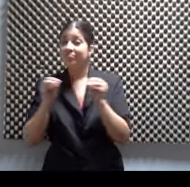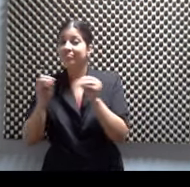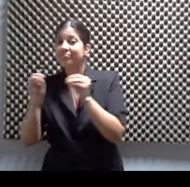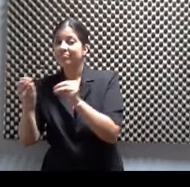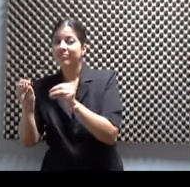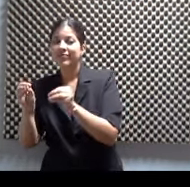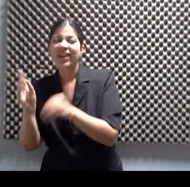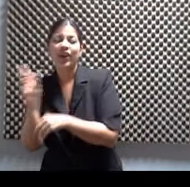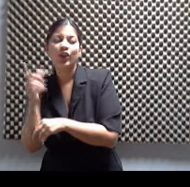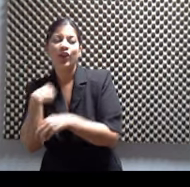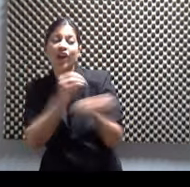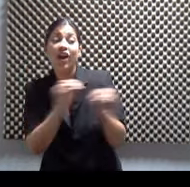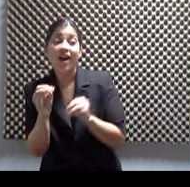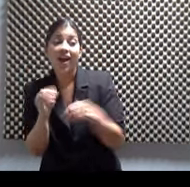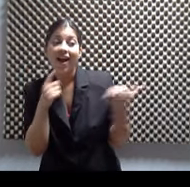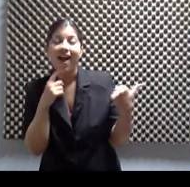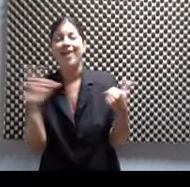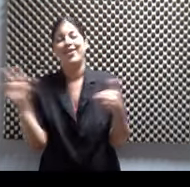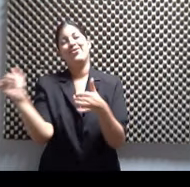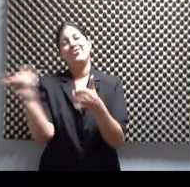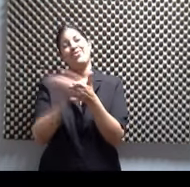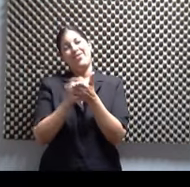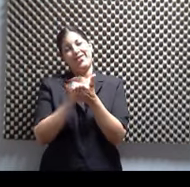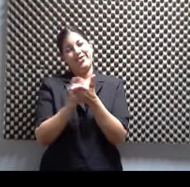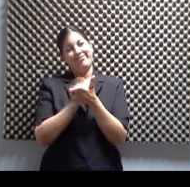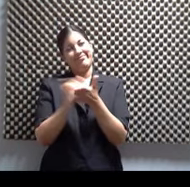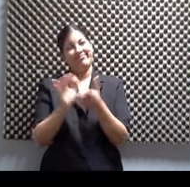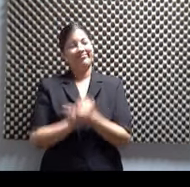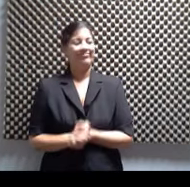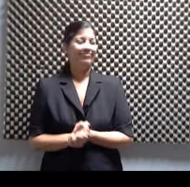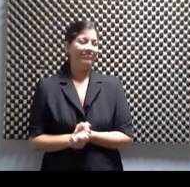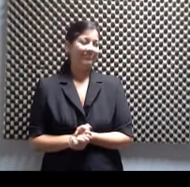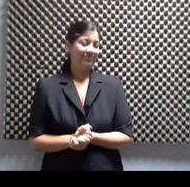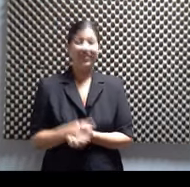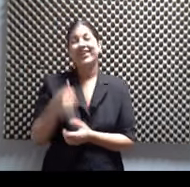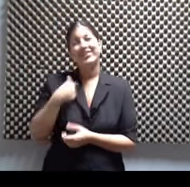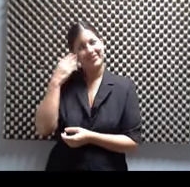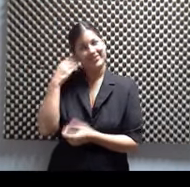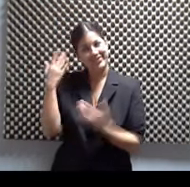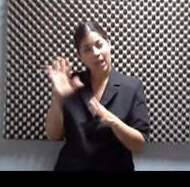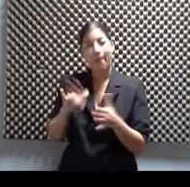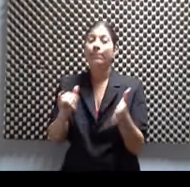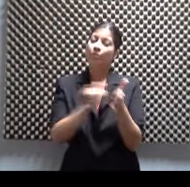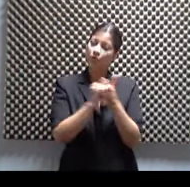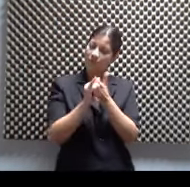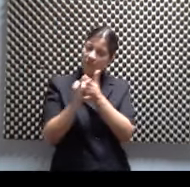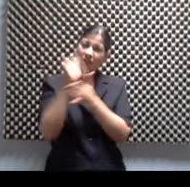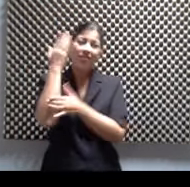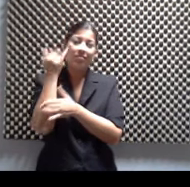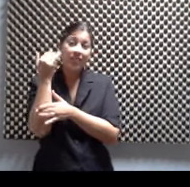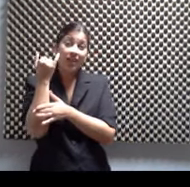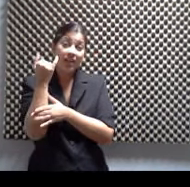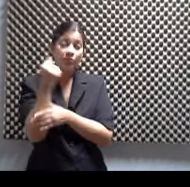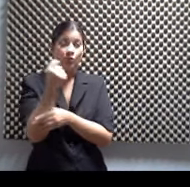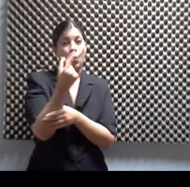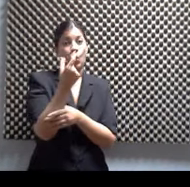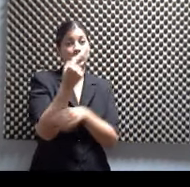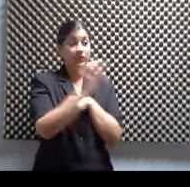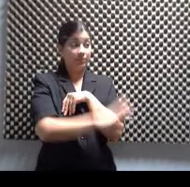Para Nueva York. Esta mañana yo la sabía. Para Nueva York, porque cuando pasó el 11 de septiembre, yo estaba en Nueva